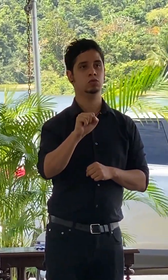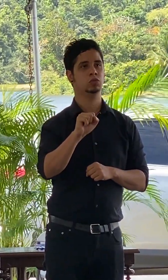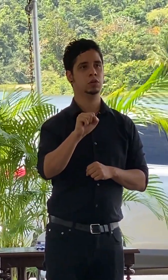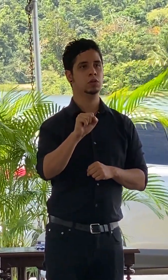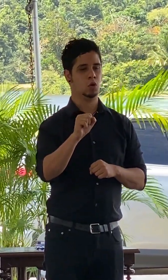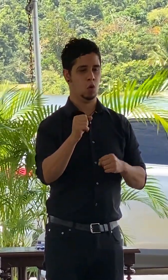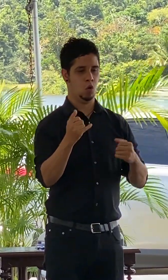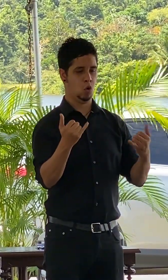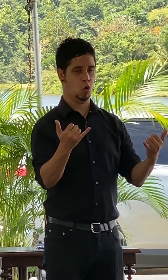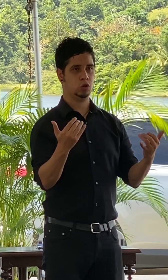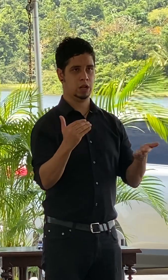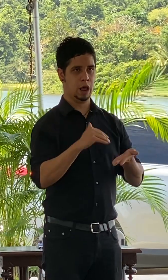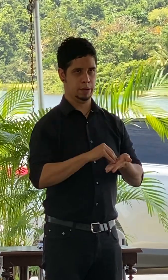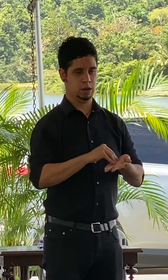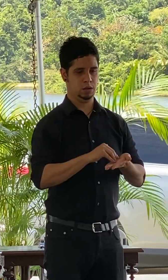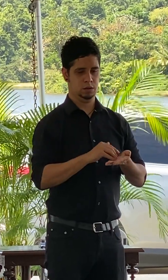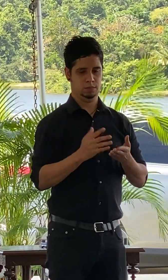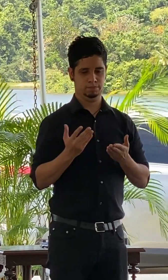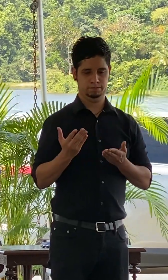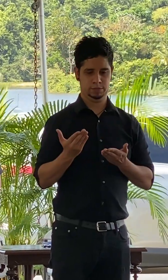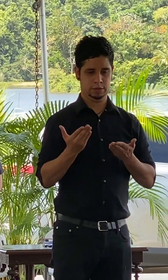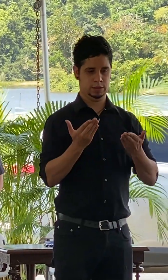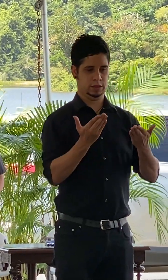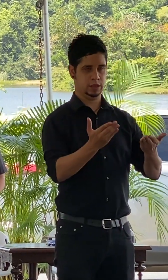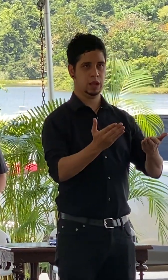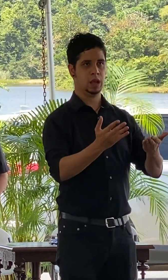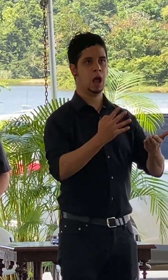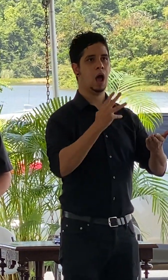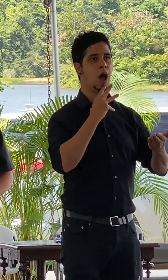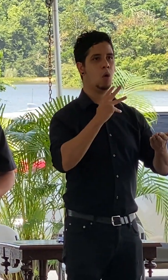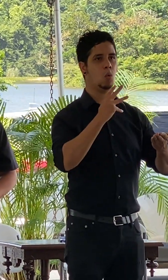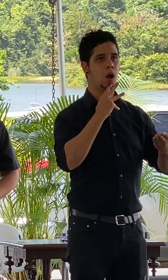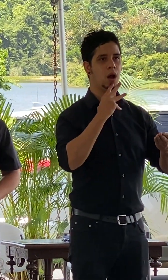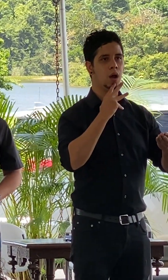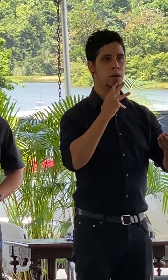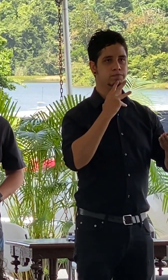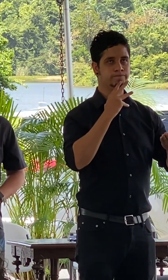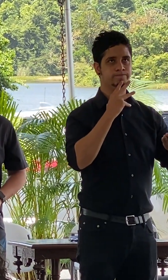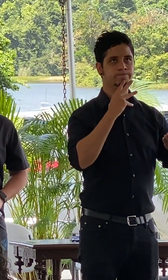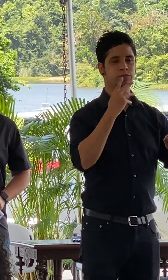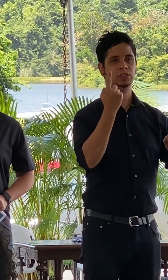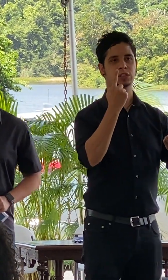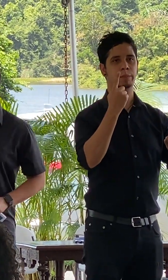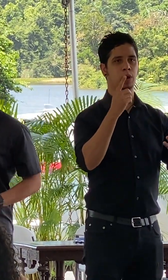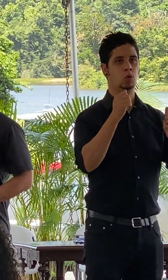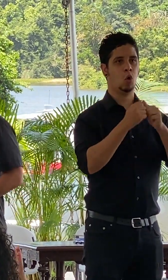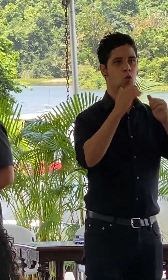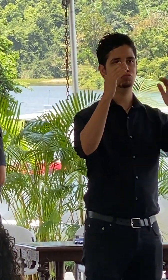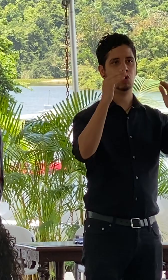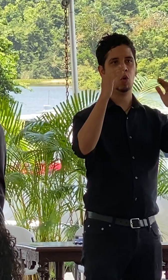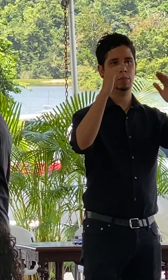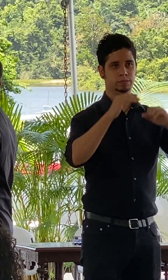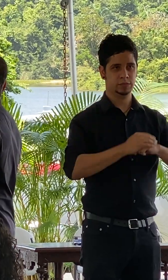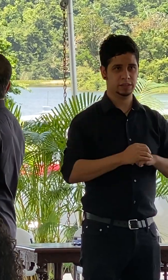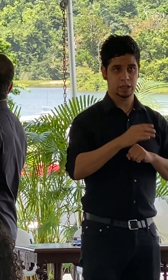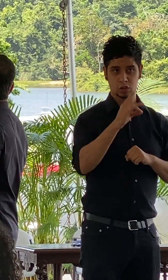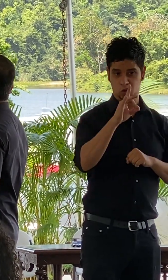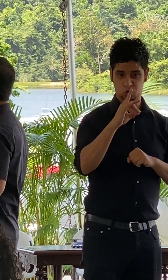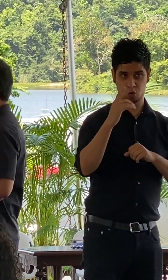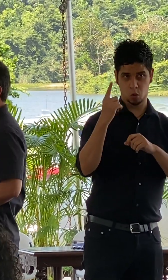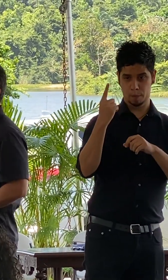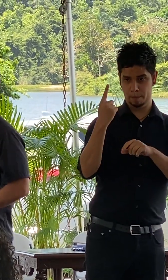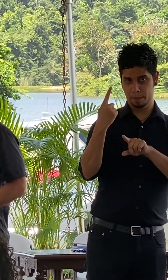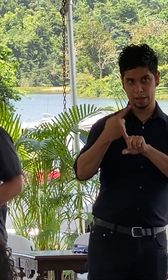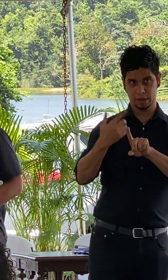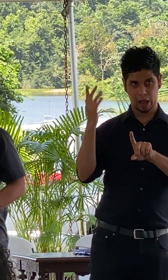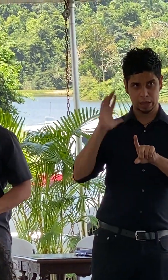vuelve y entrega al municipio las aguas admirando al cielo lo que no se veía hace 18 meses atrás hoy la forma de la